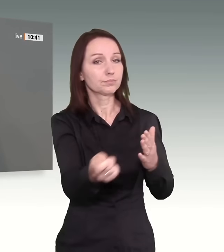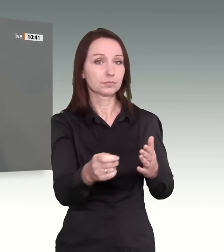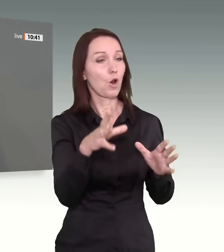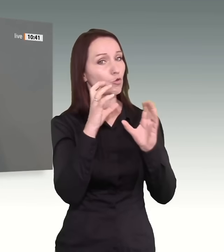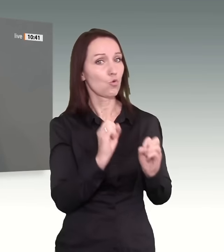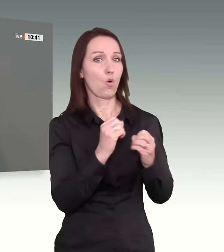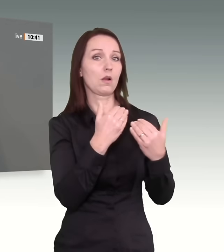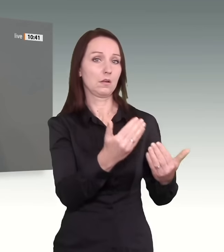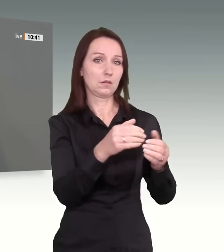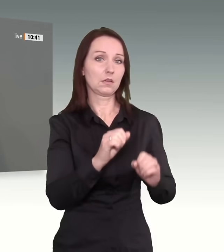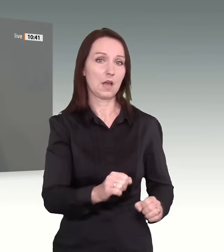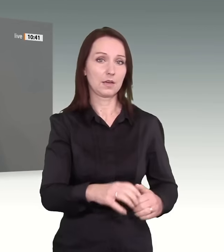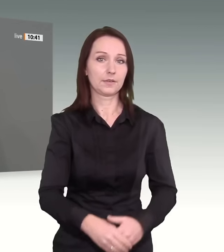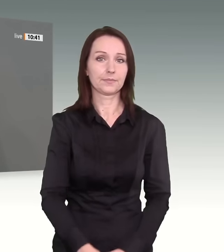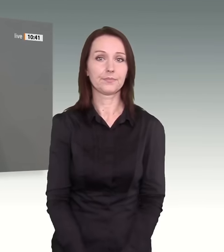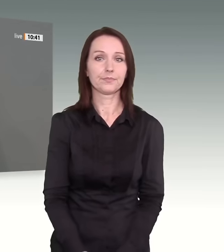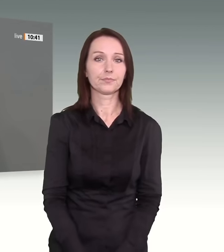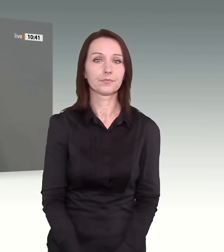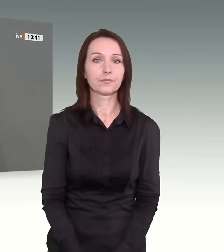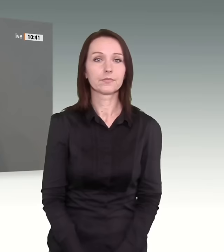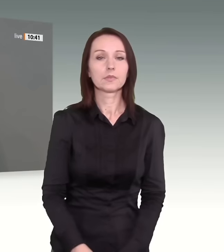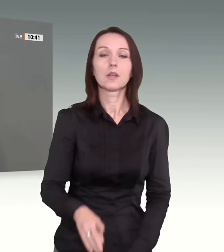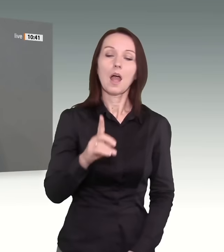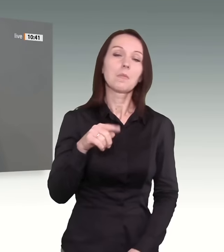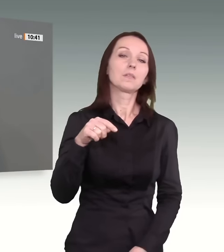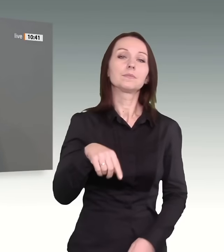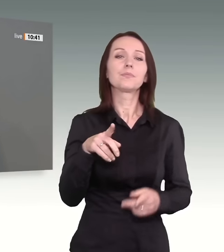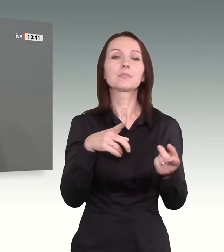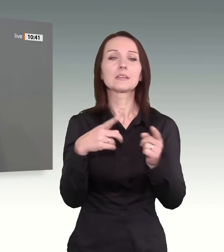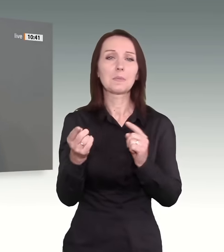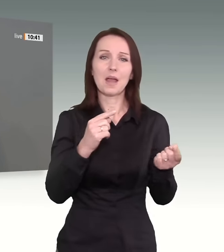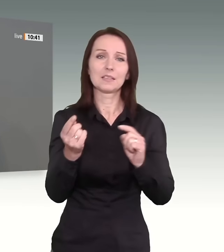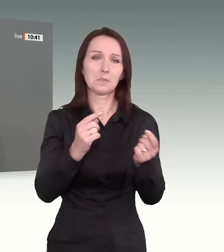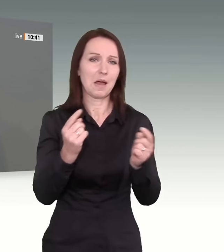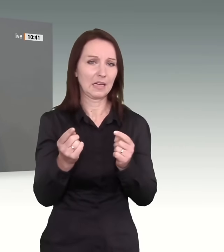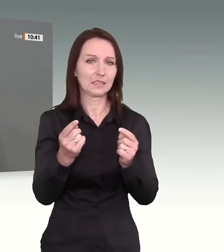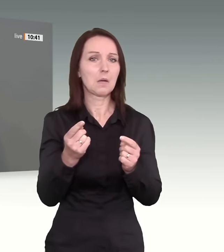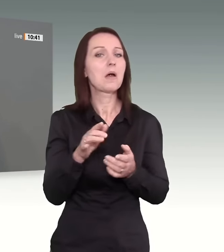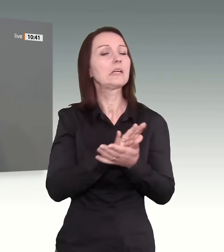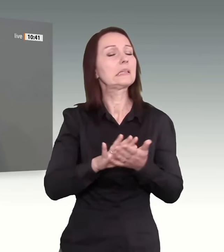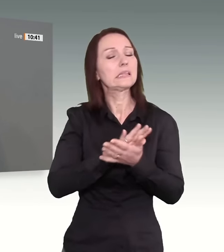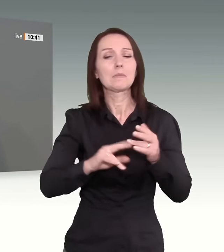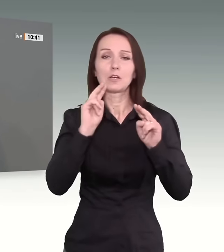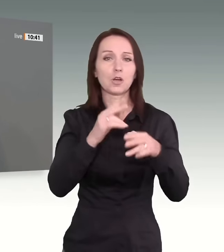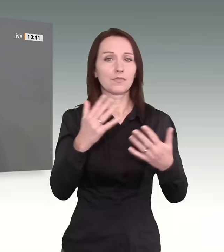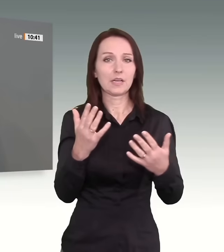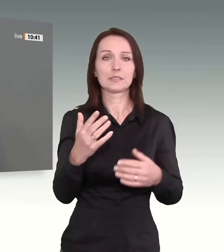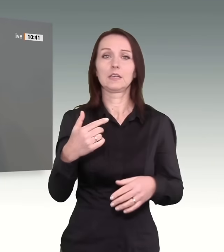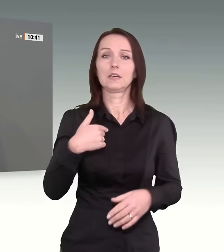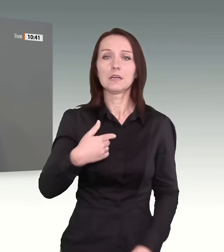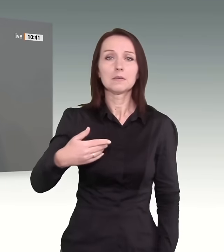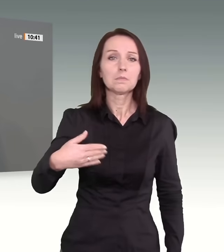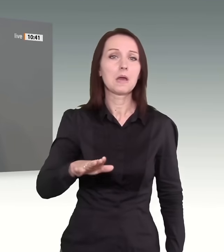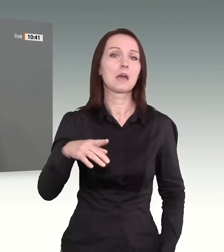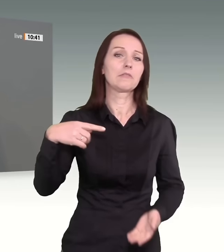aber niemand in all diesen Debatten schaut, ist, was das bedeutet, wenn wir immer weitergehende